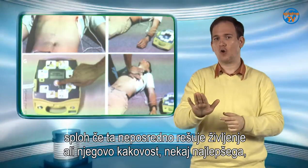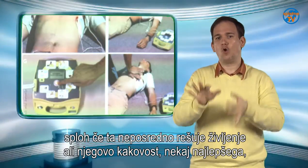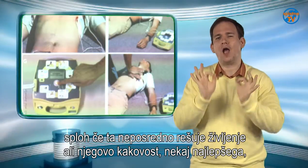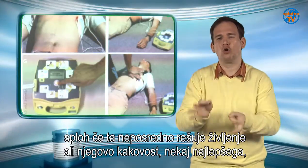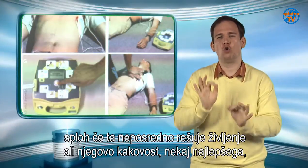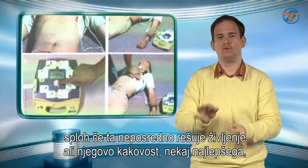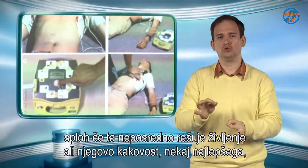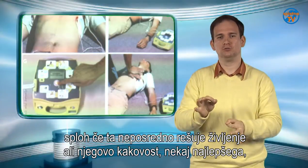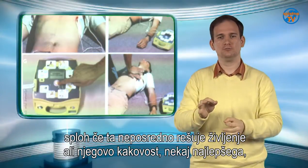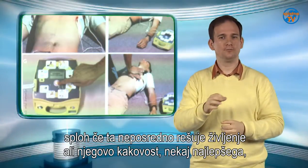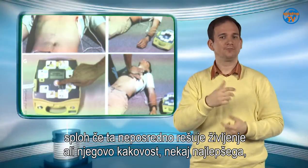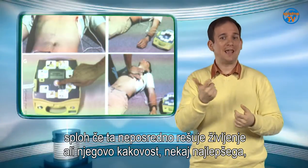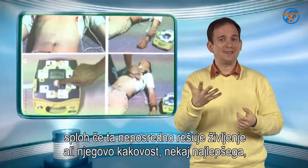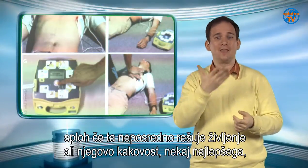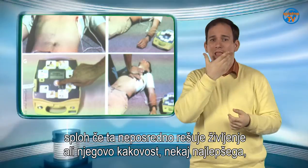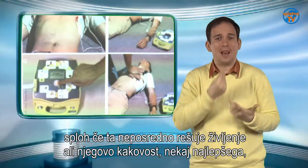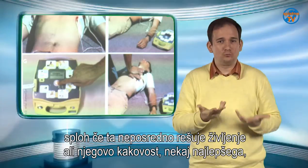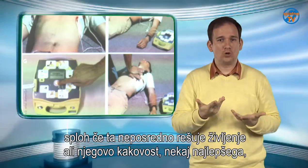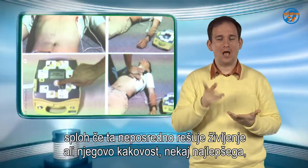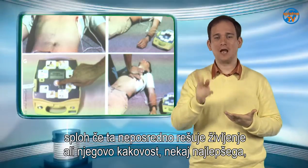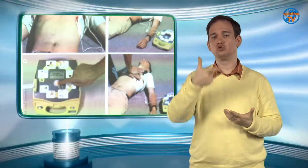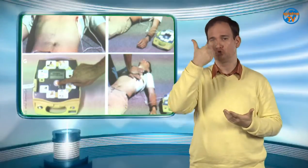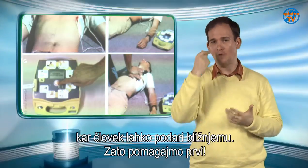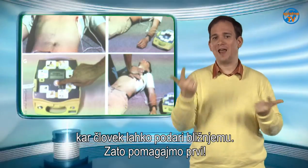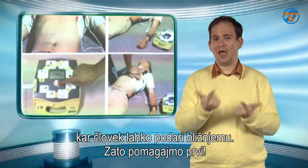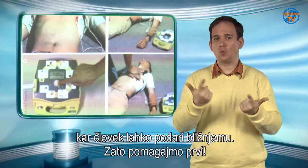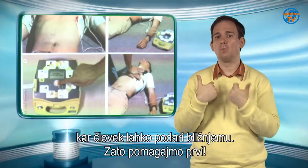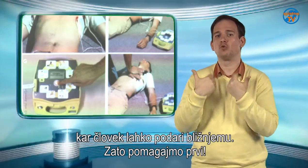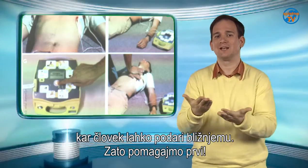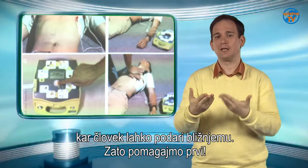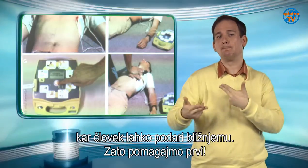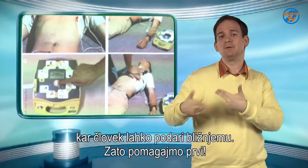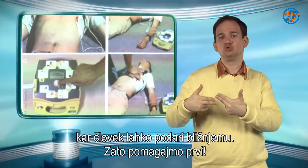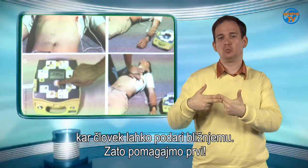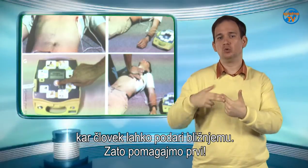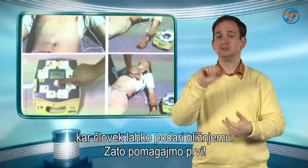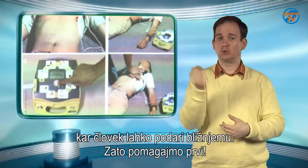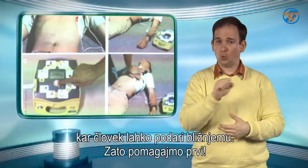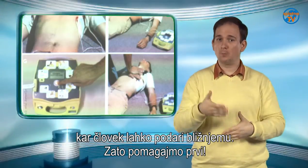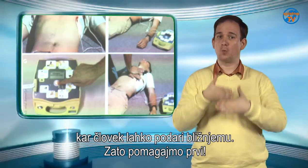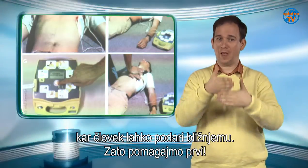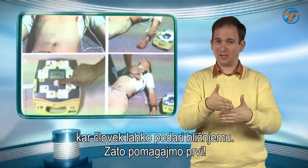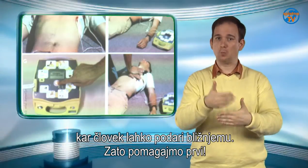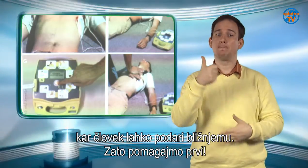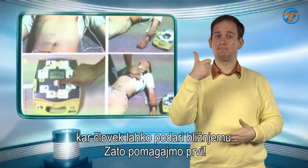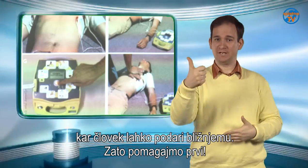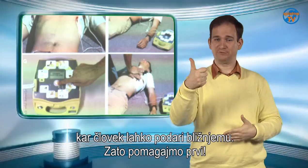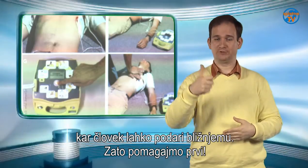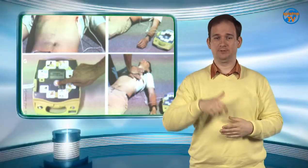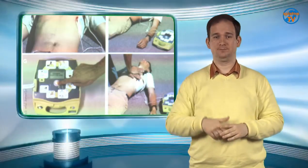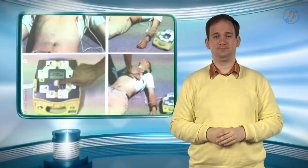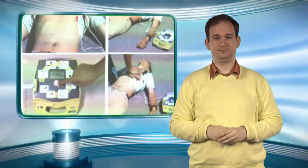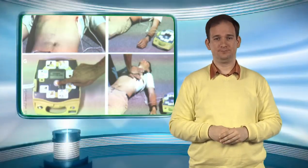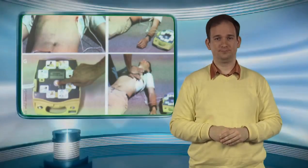kakovost, nekaj najlepšega, kar človek lahko podari bližnjemu. Zato pomagajmo prvi.